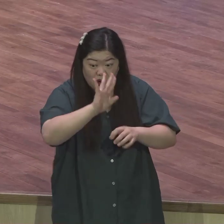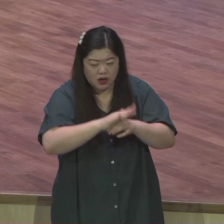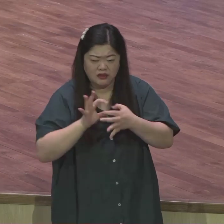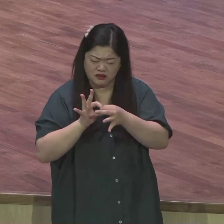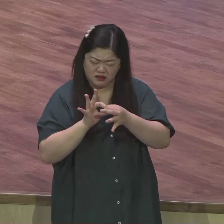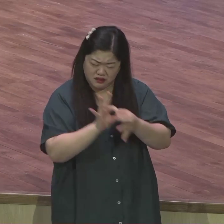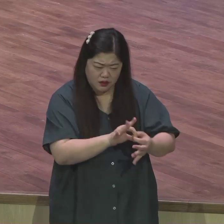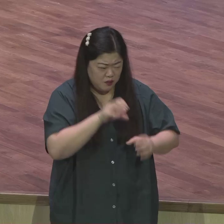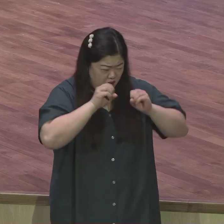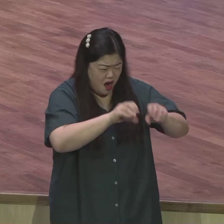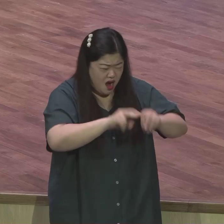때마다